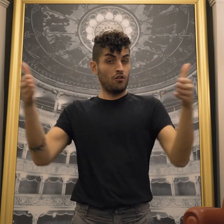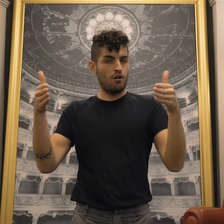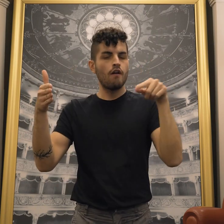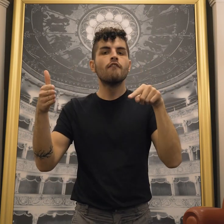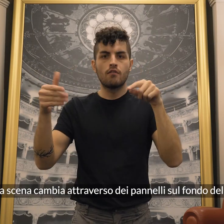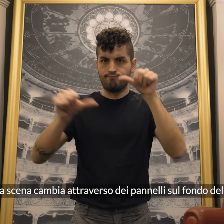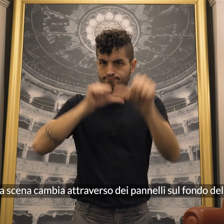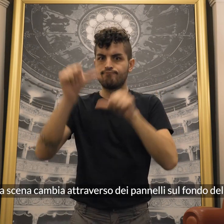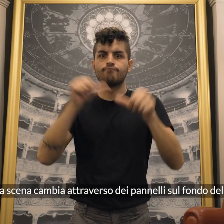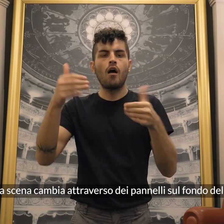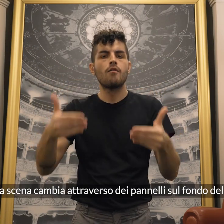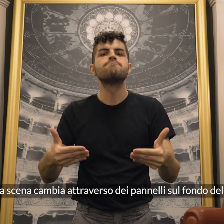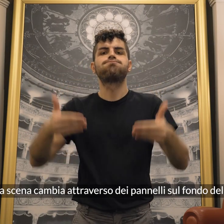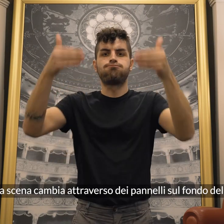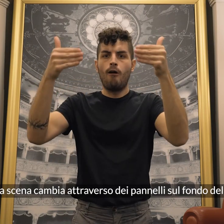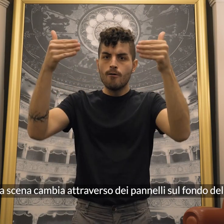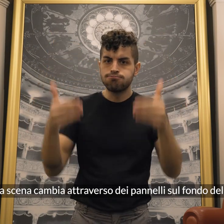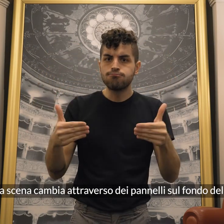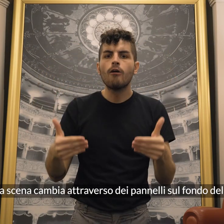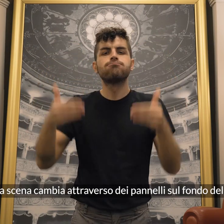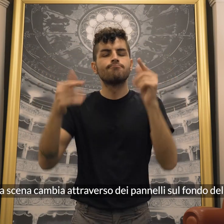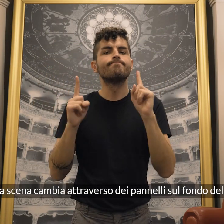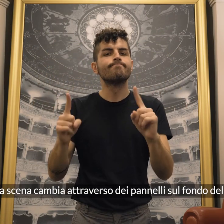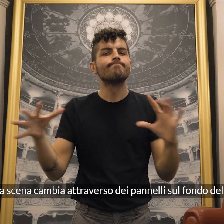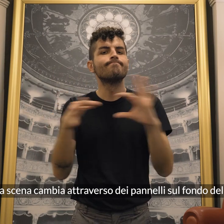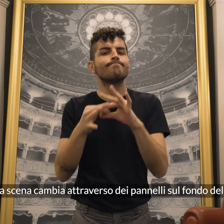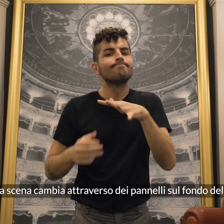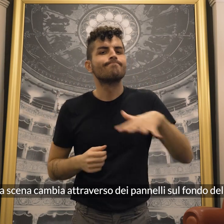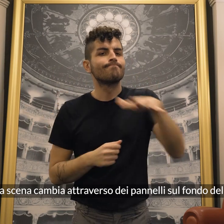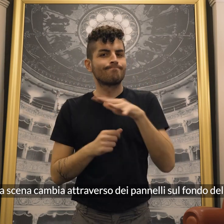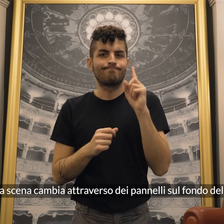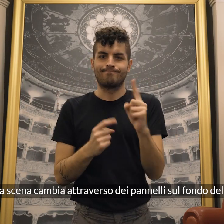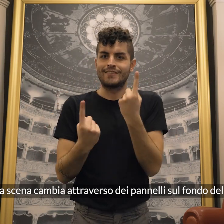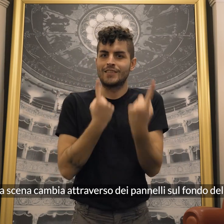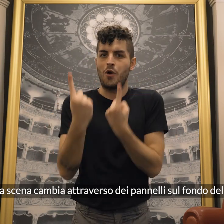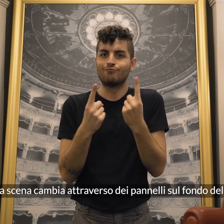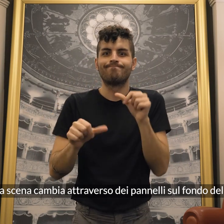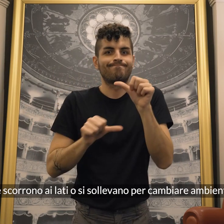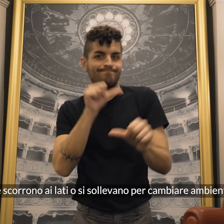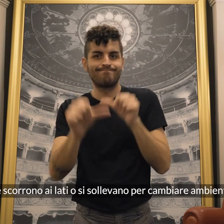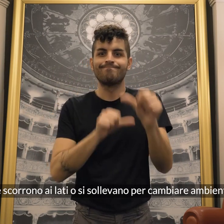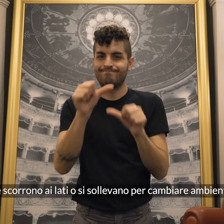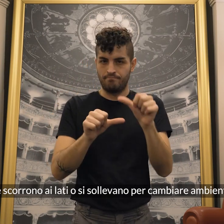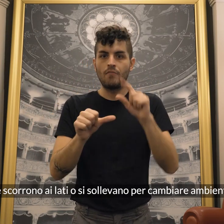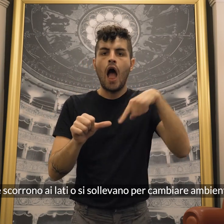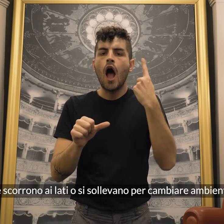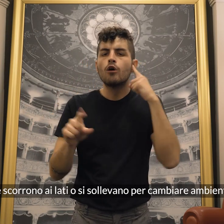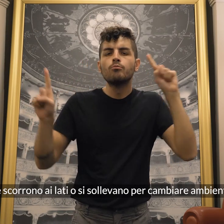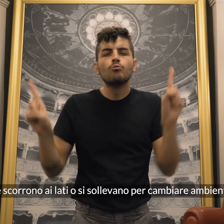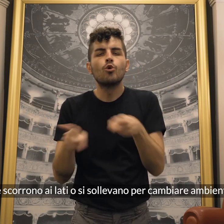La scena cambia attraverso dei pannelli sul fondo del palco che scorrono ai lati o si